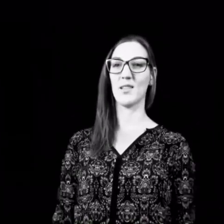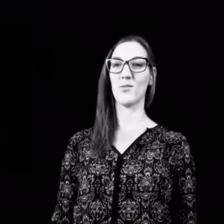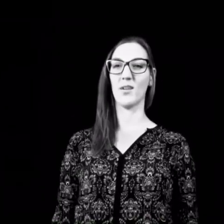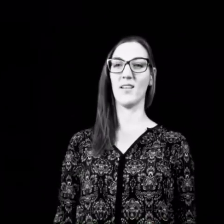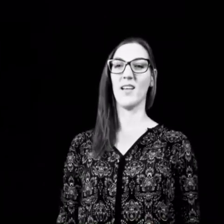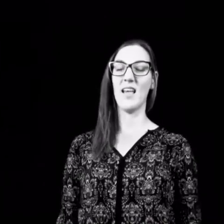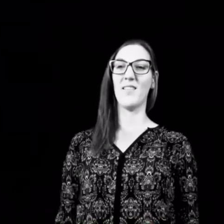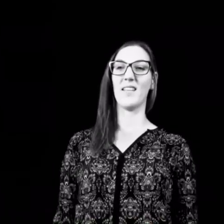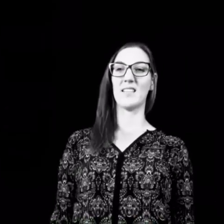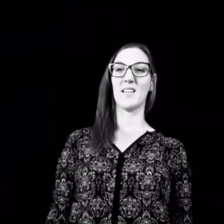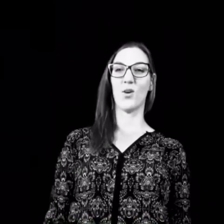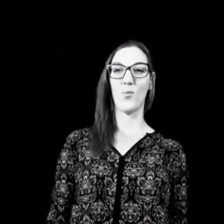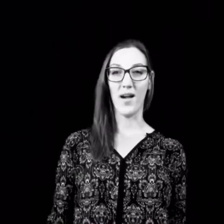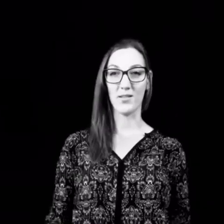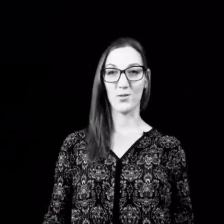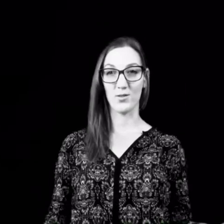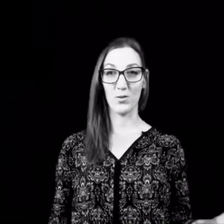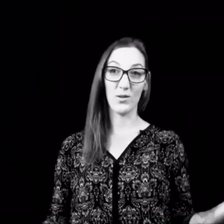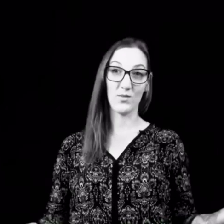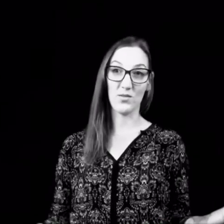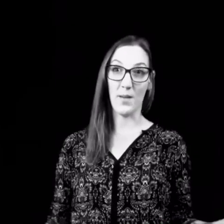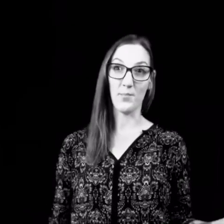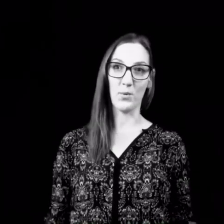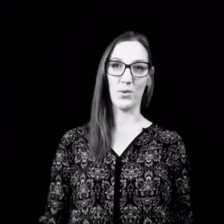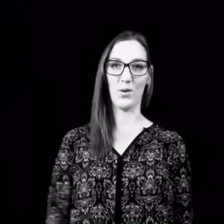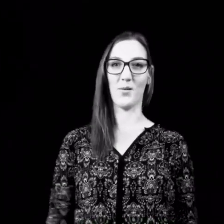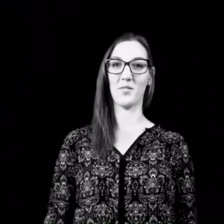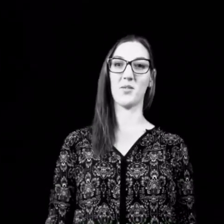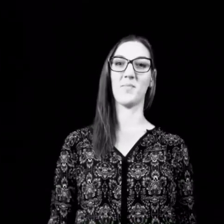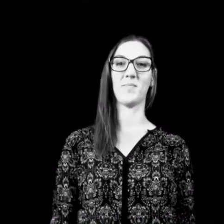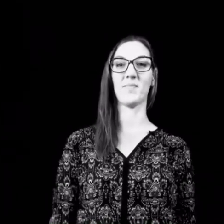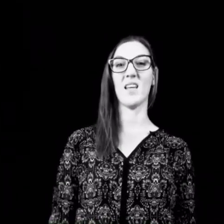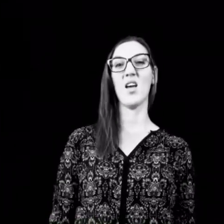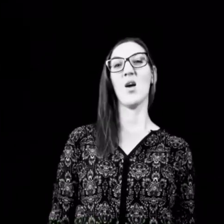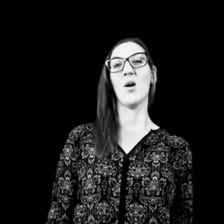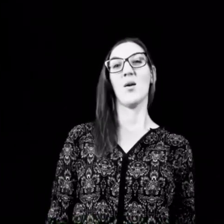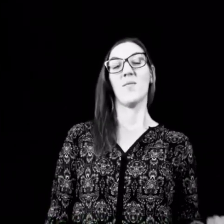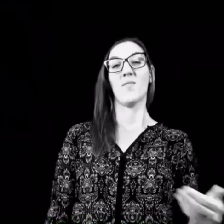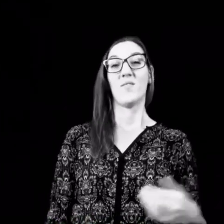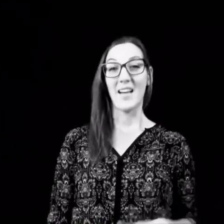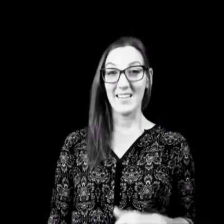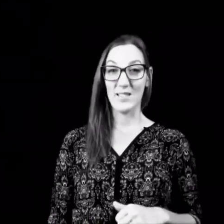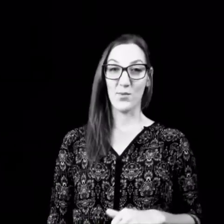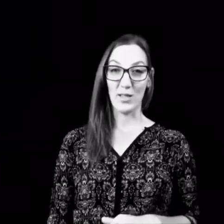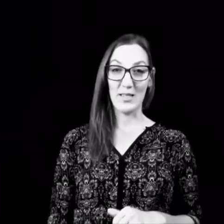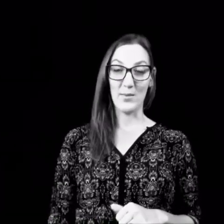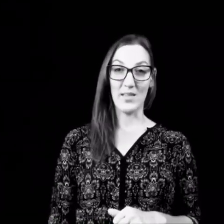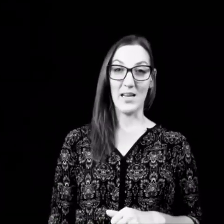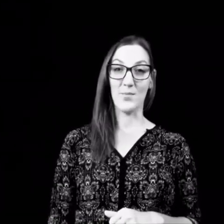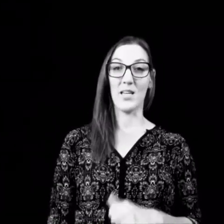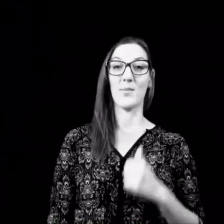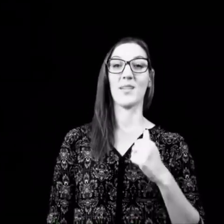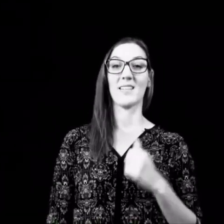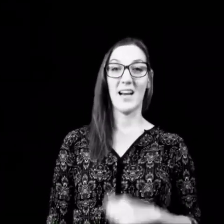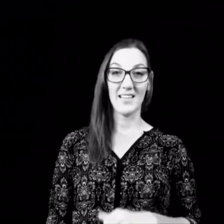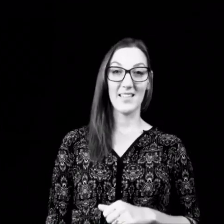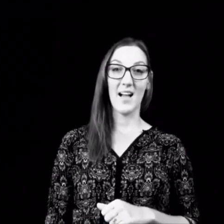wundern, wenn es dann doch mal zu so einem Zusammenbruch kommt. Weil ich das wirklich selbst erlebt habe, kann ich sagen,